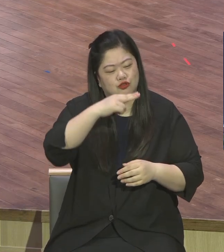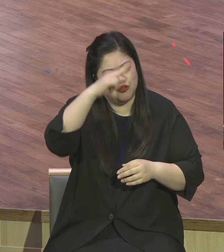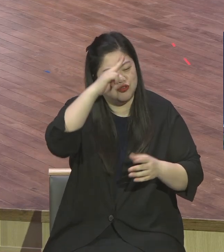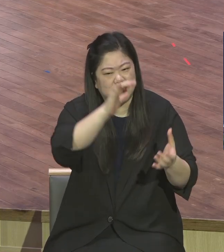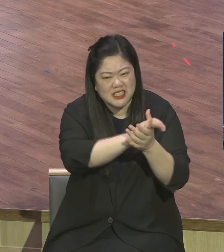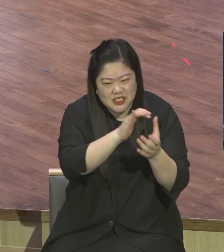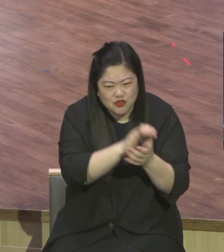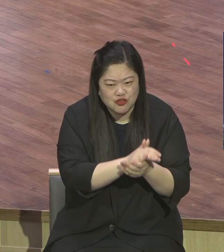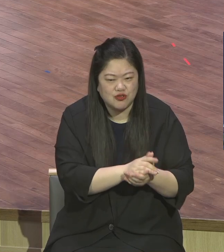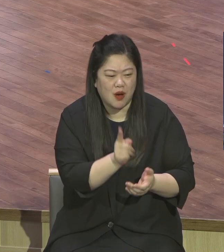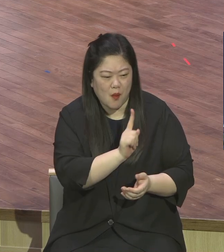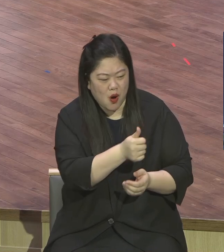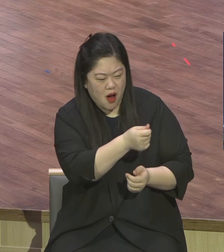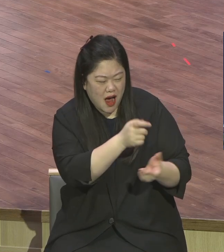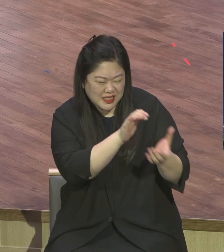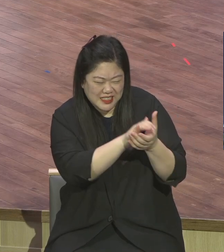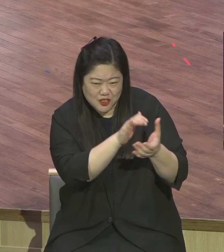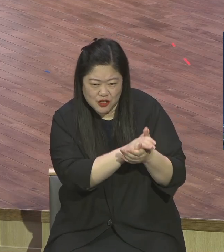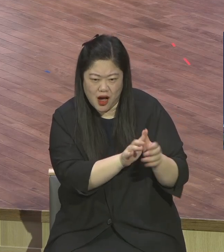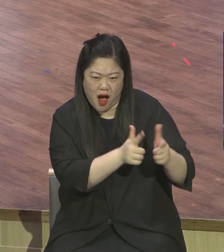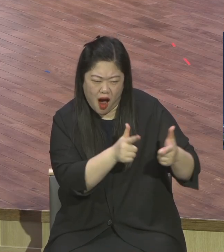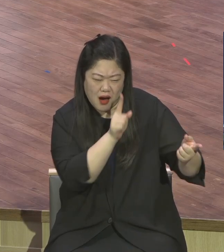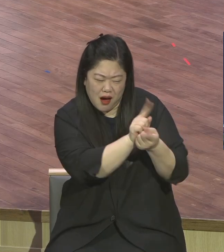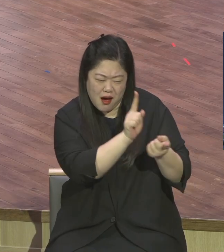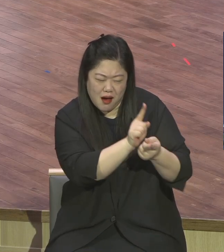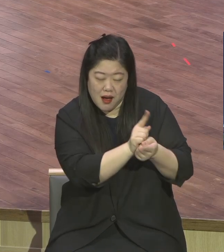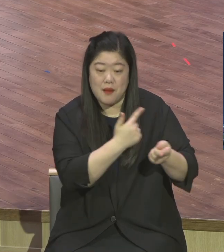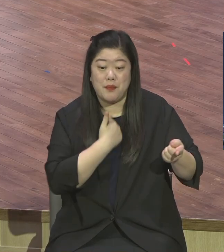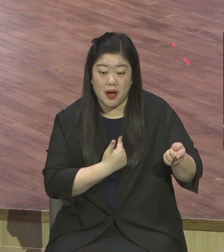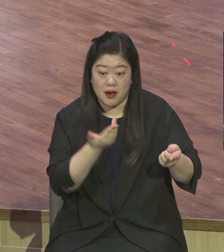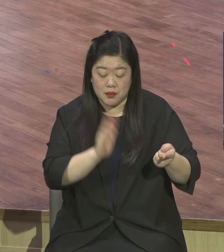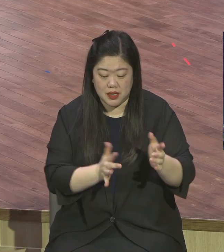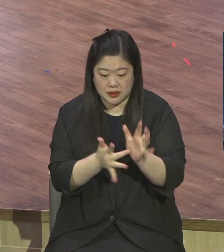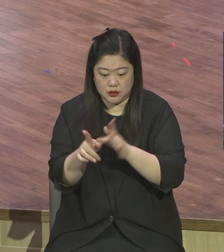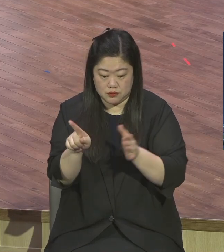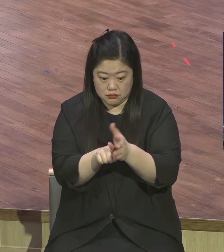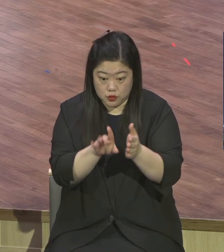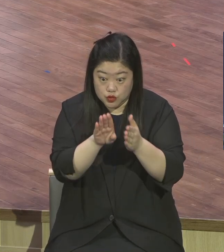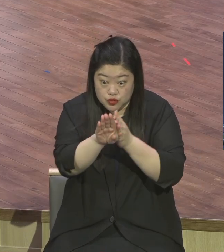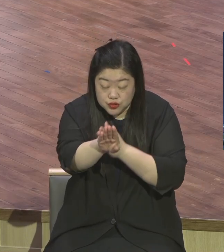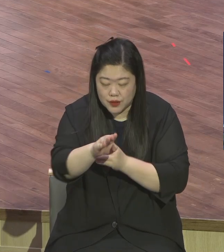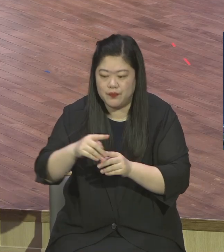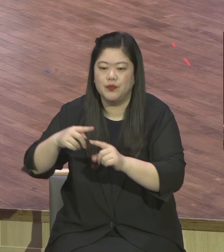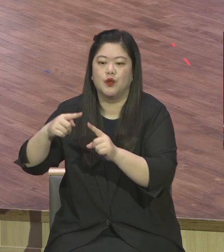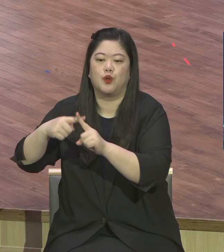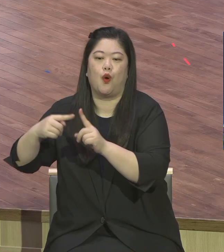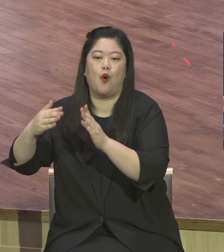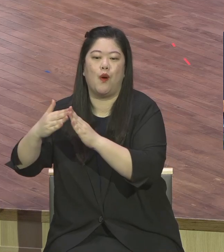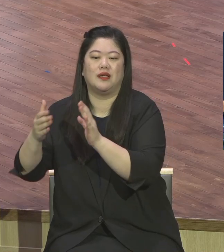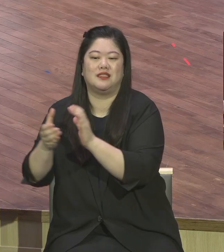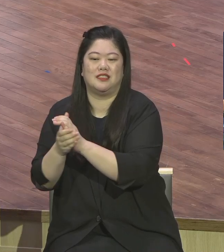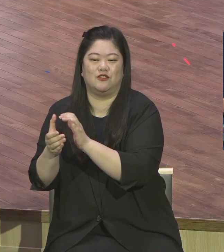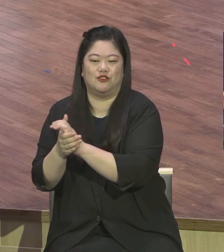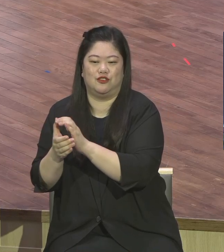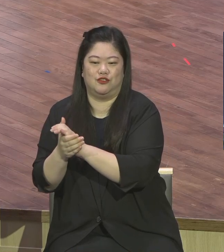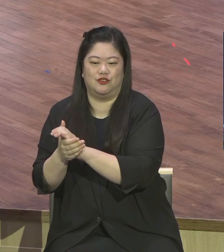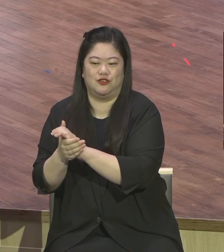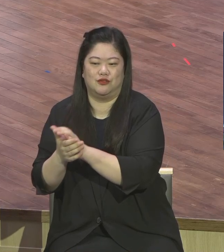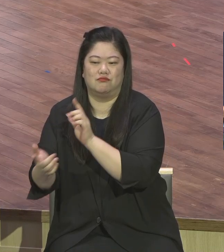사람하고 식사하고 예수님 사람 믿는 사람하고 대화하고 아멘 이게 성경적 신앙생활이에요 친구가 바뀌어서 저는 불신자